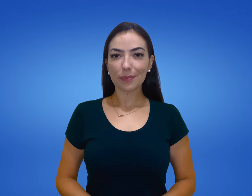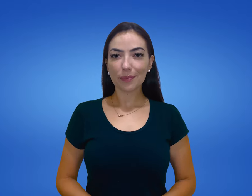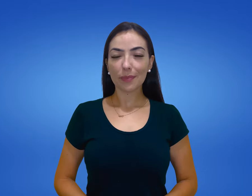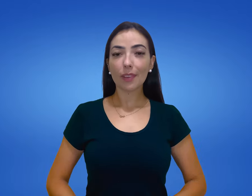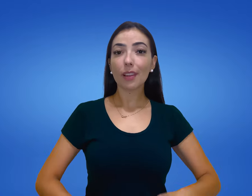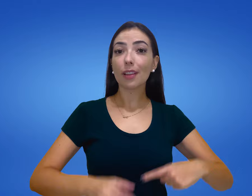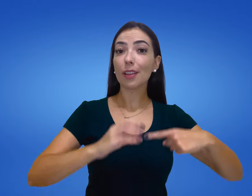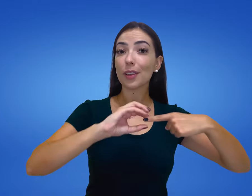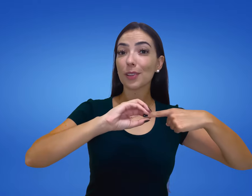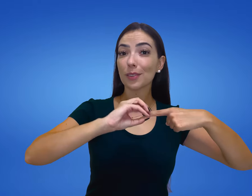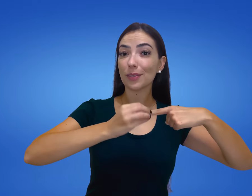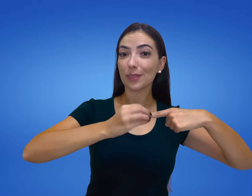Feijão